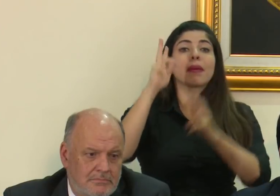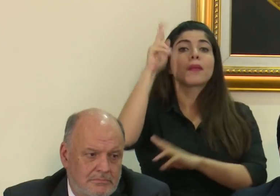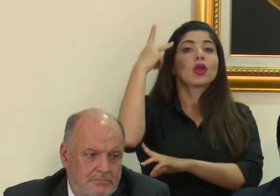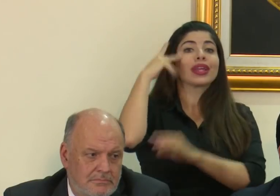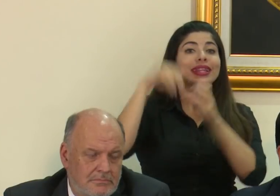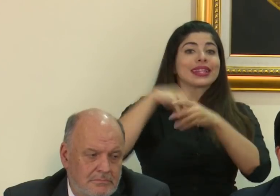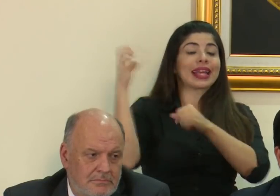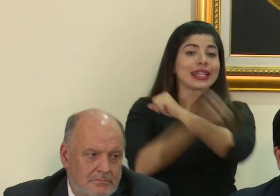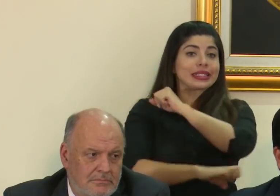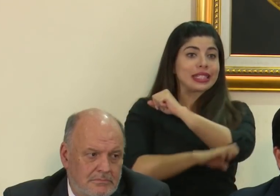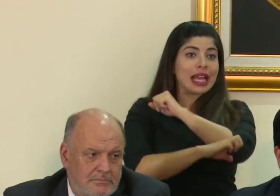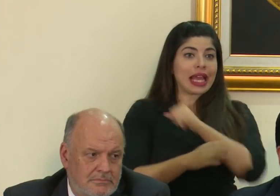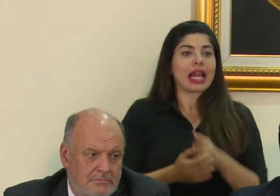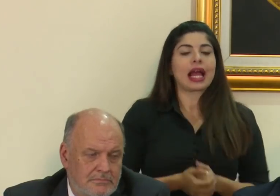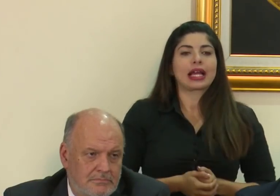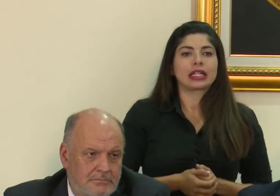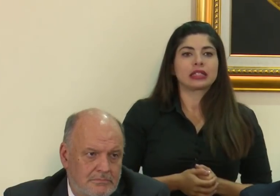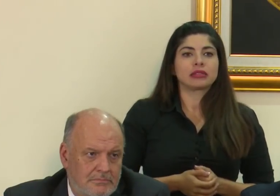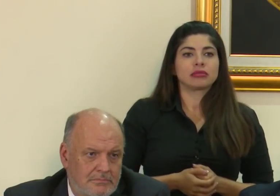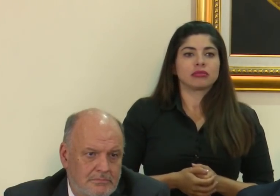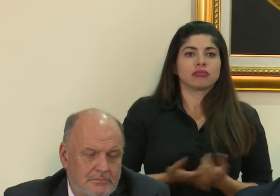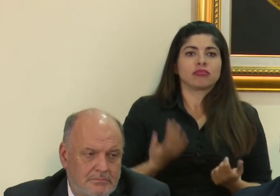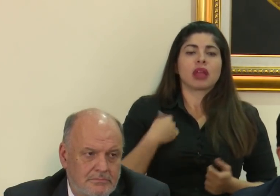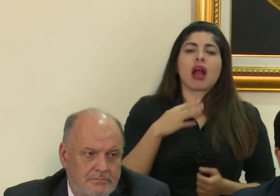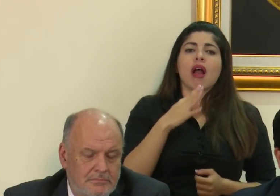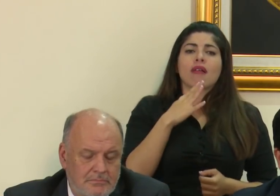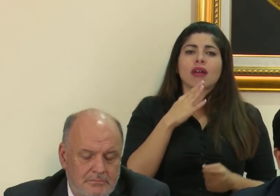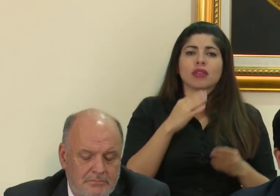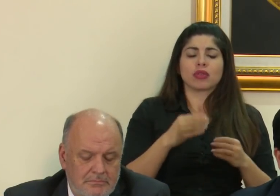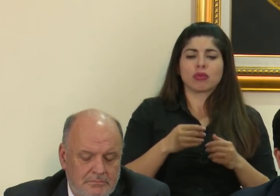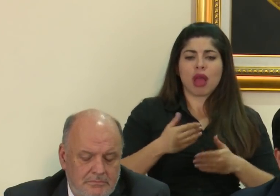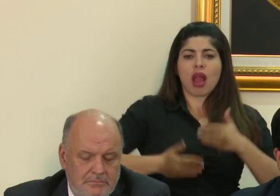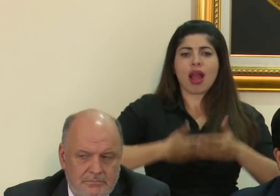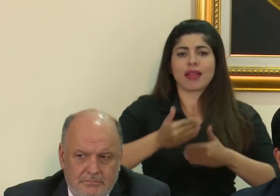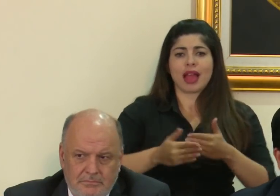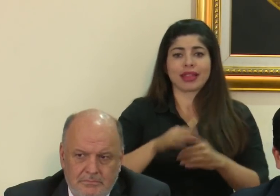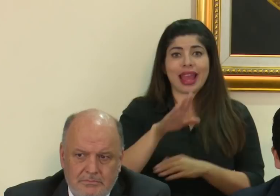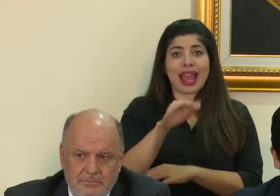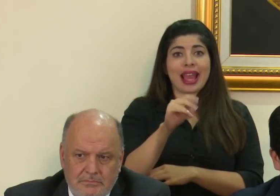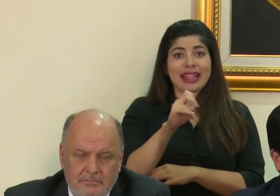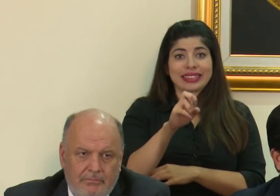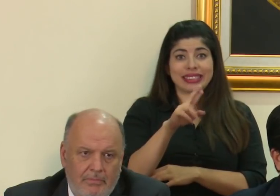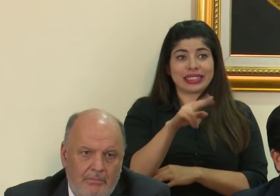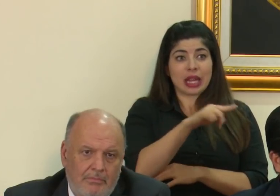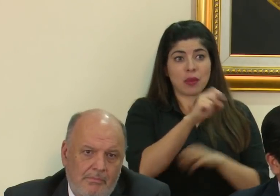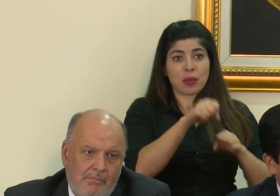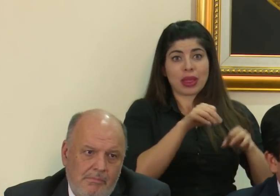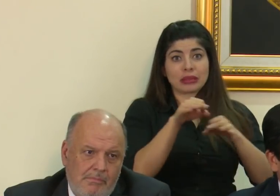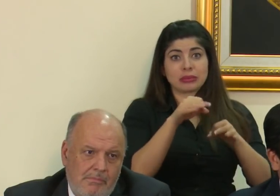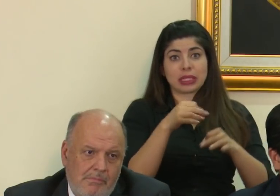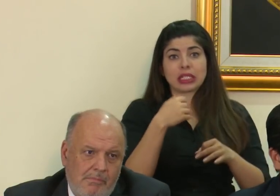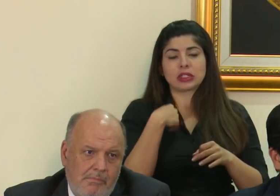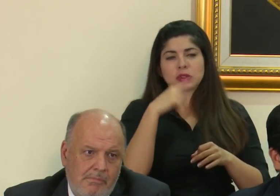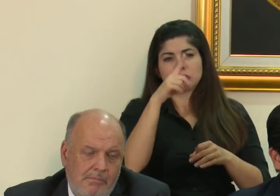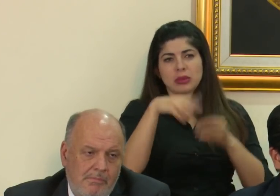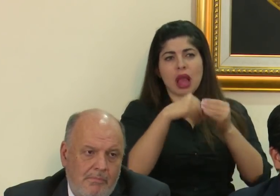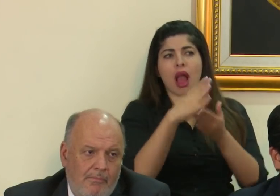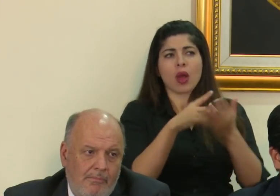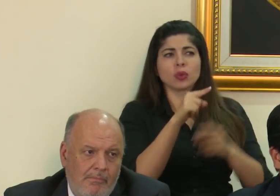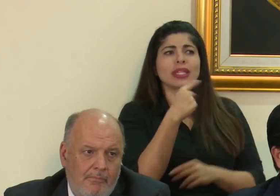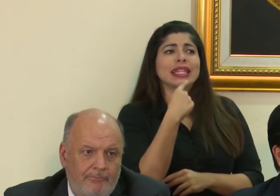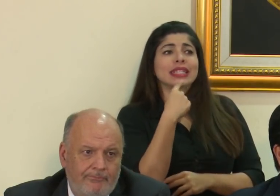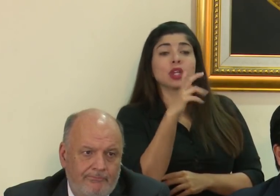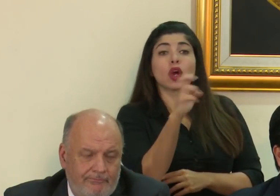política exterior, yo adelantándome un poco a lo que nuestro canciller pueda decir, yo sí haría una salvedad por algo que dijiste.